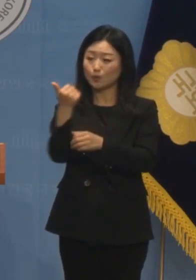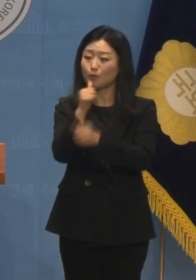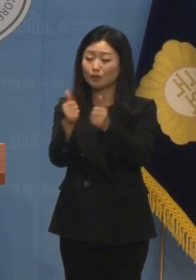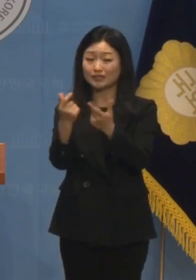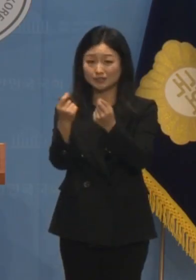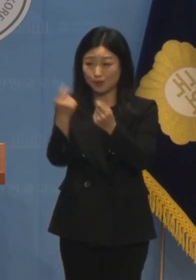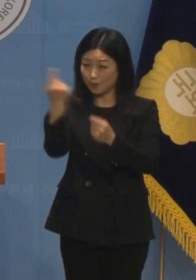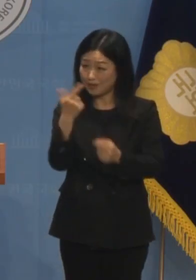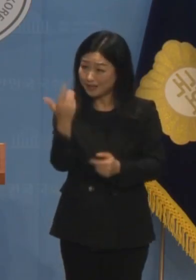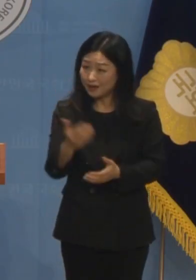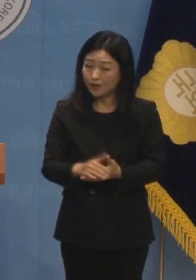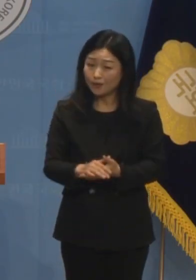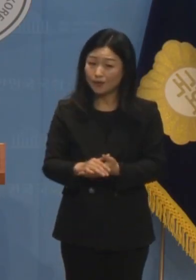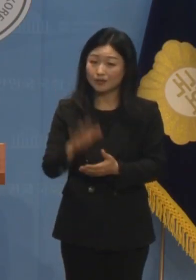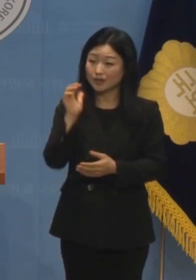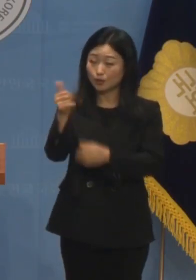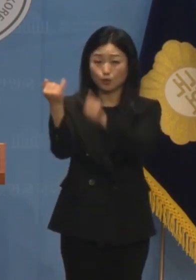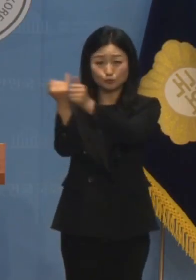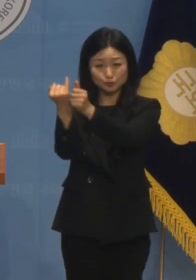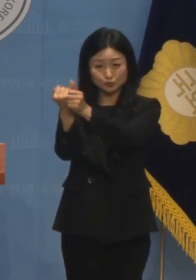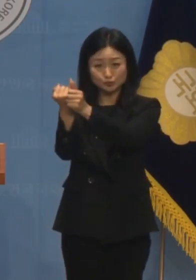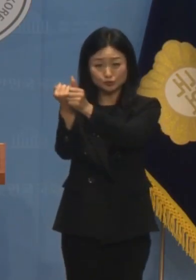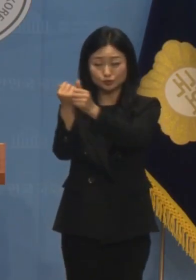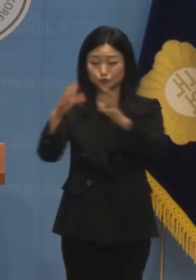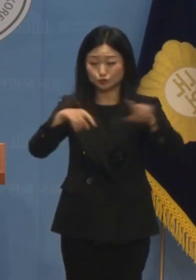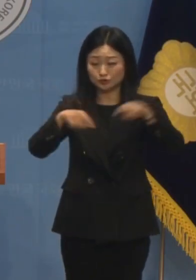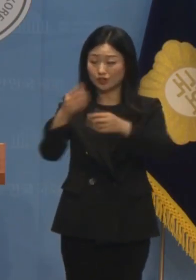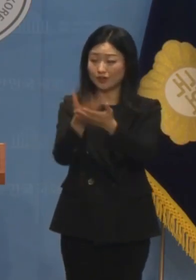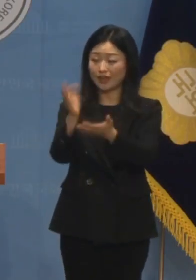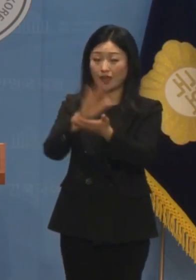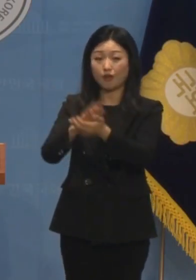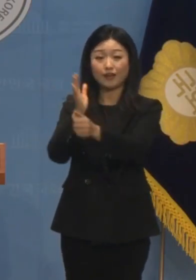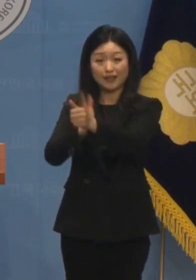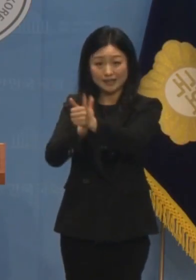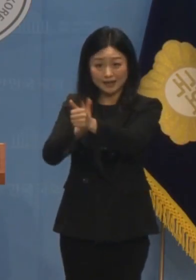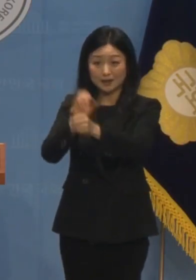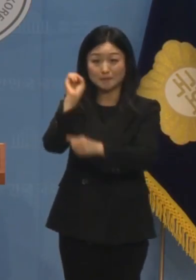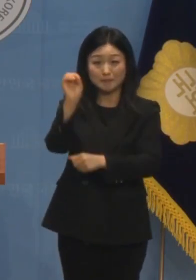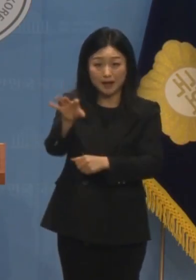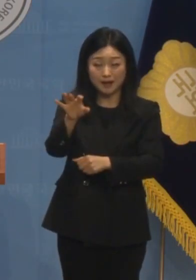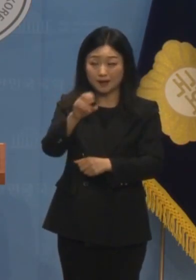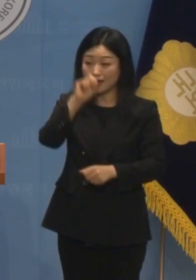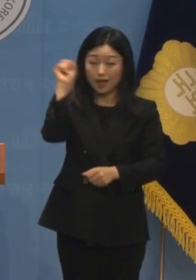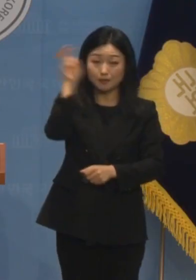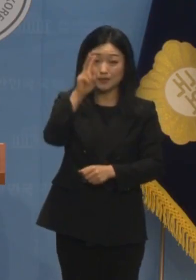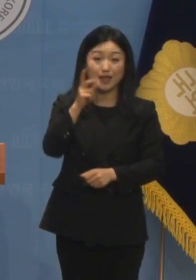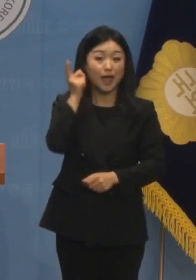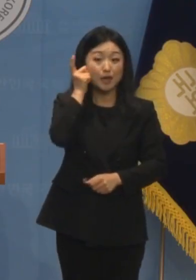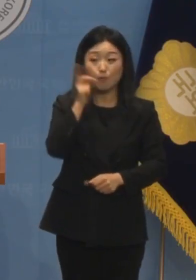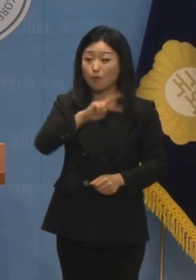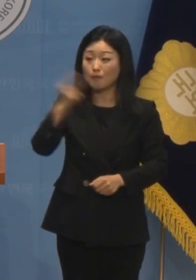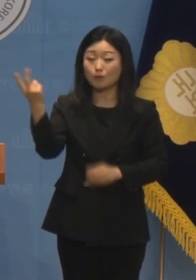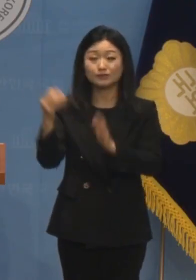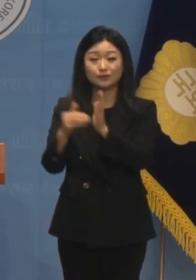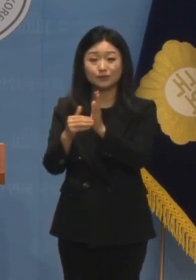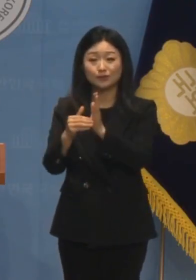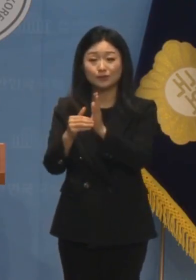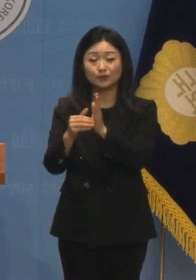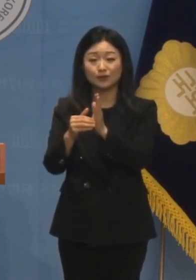윤석열 김건희 부부는 국민들께서 국정기조를 바꾸라고 요구하자 뜬금없이 휴대전화를 바꿨습니다.